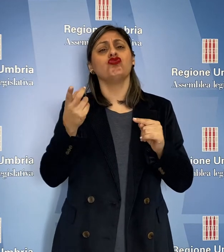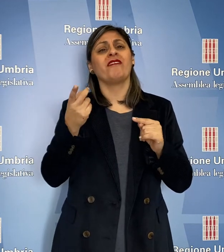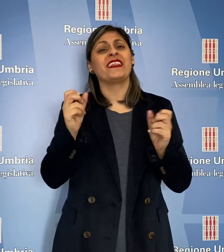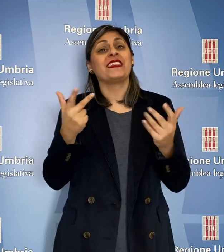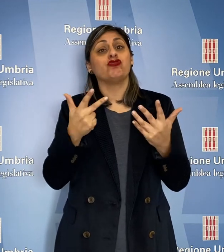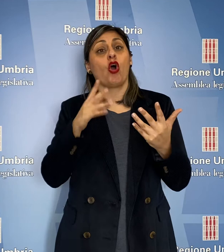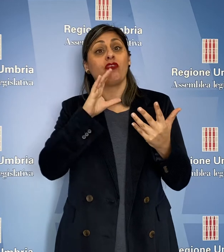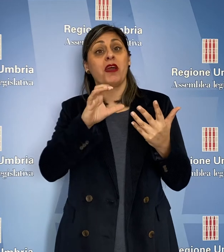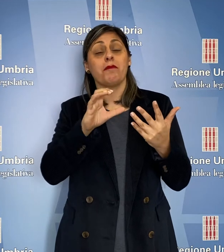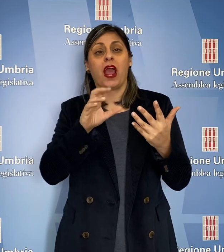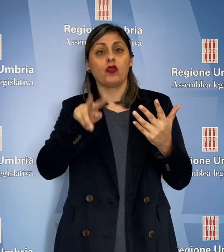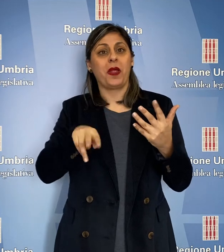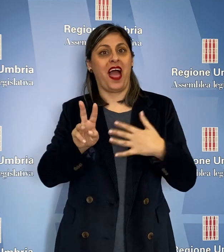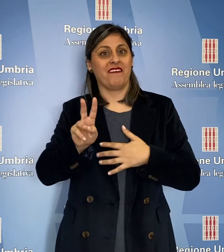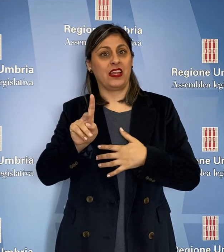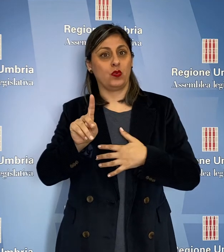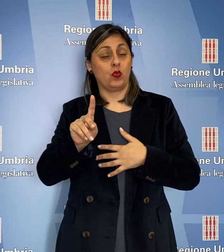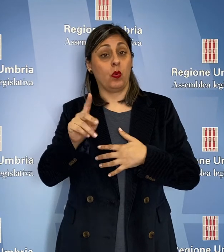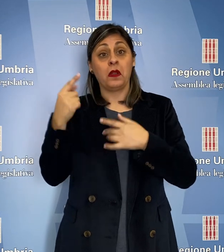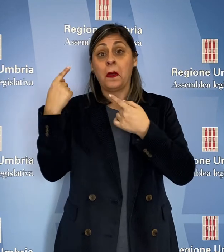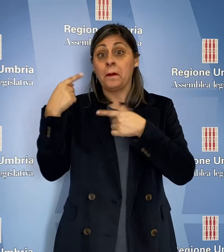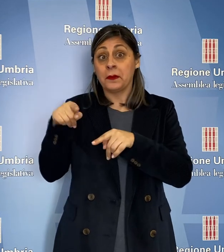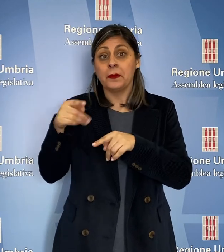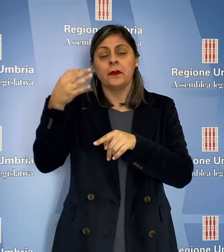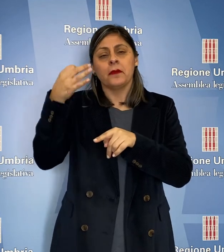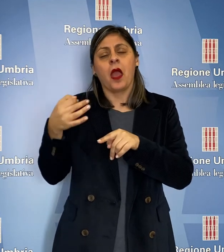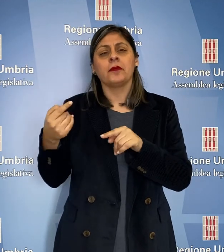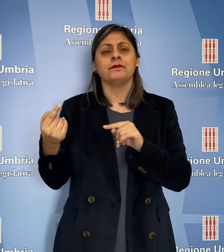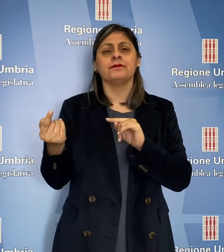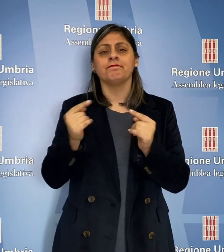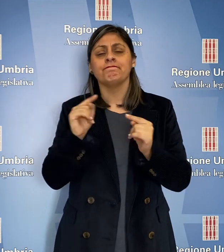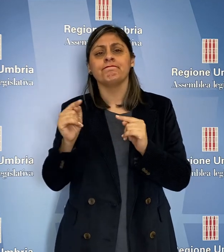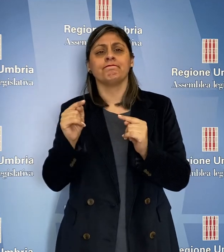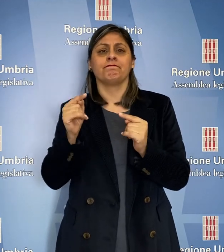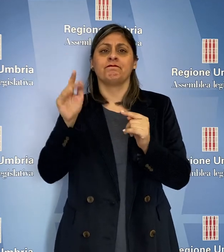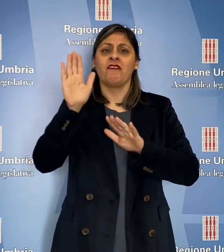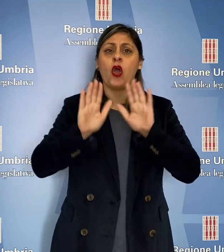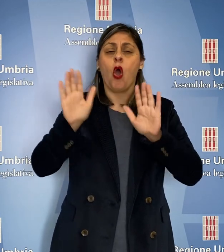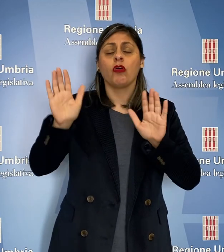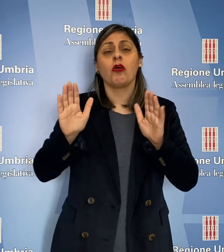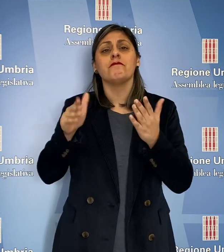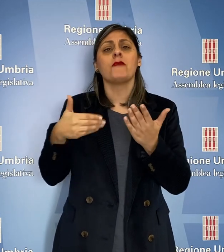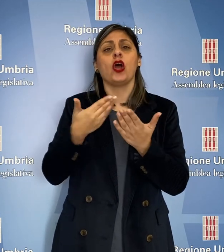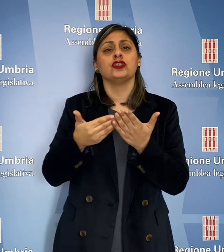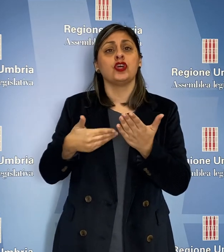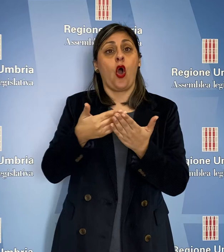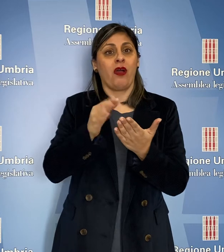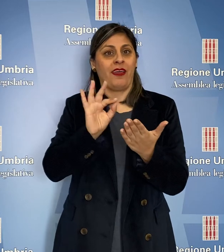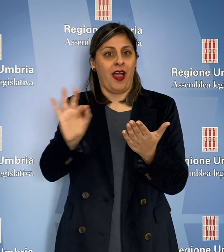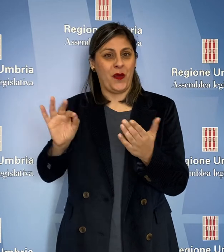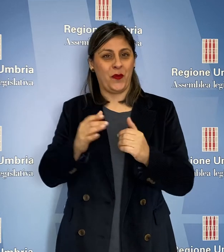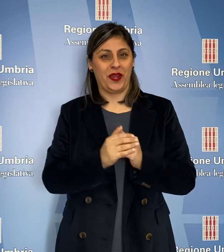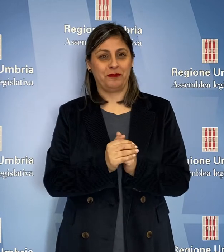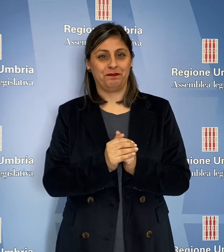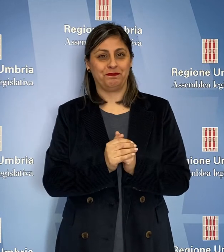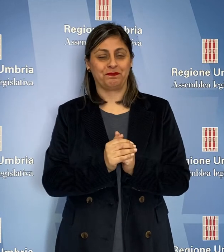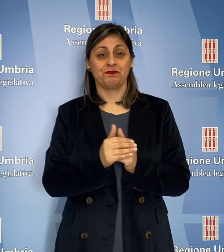febbraio 2021, nella quale sono state discusse e votate alcune mozioni. L'Assemblea legislativa ha